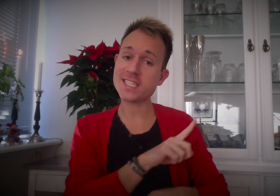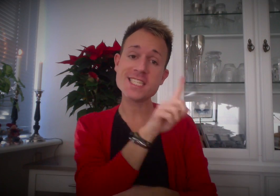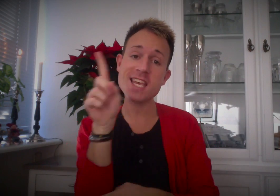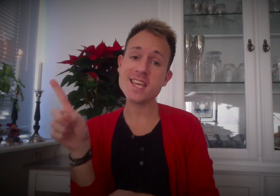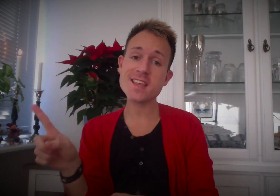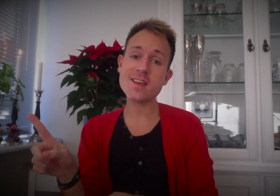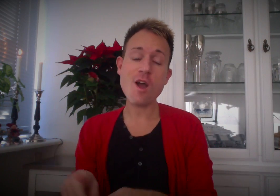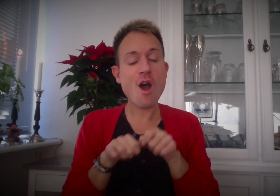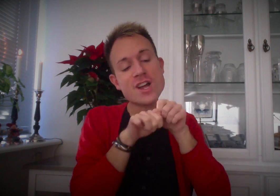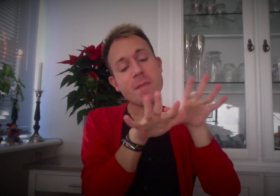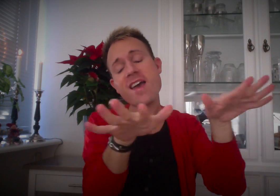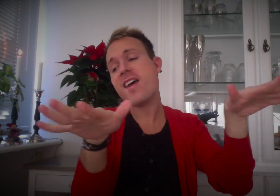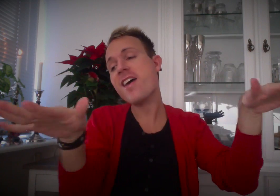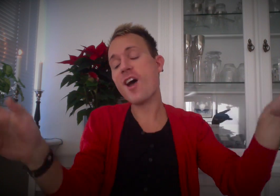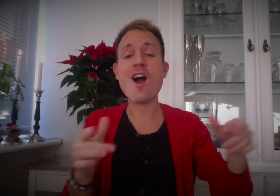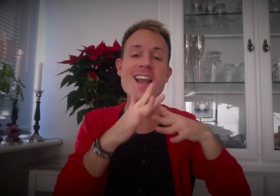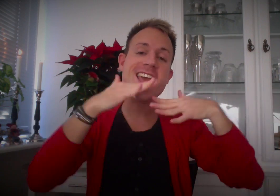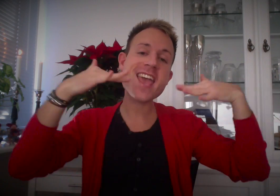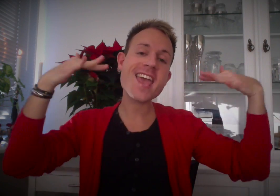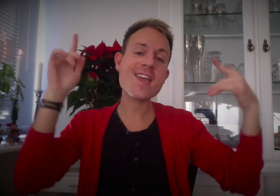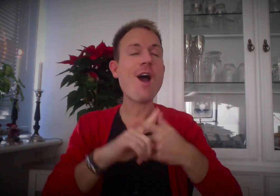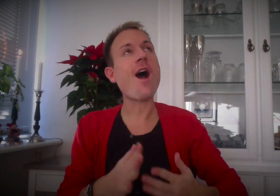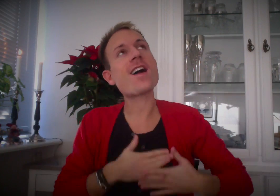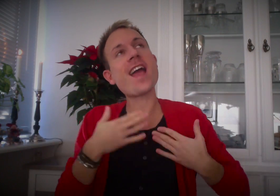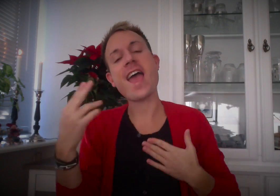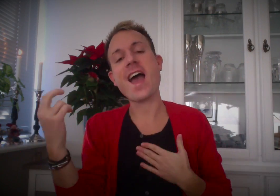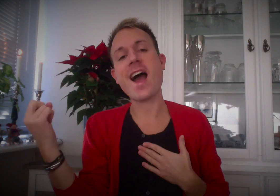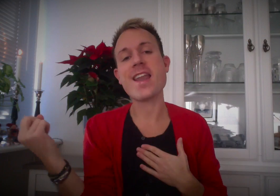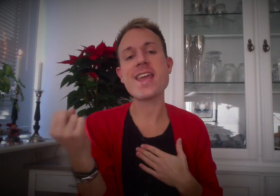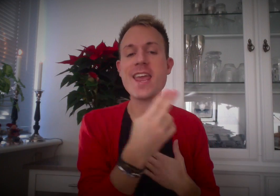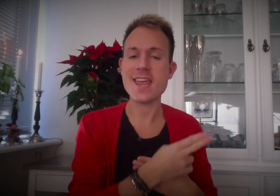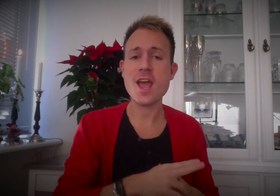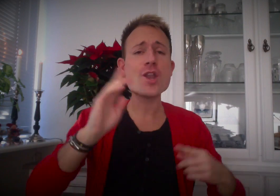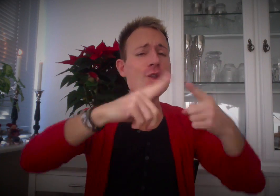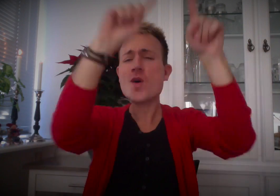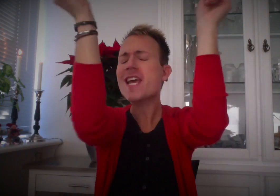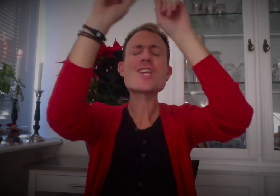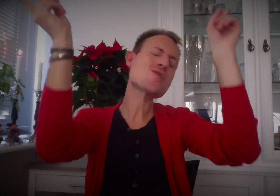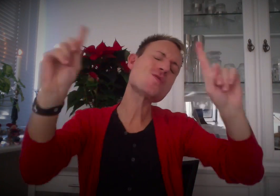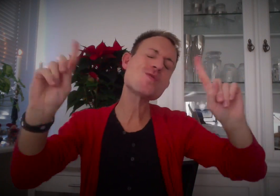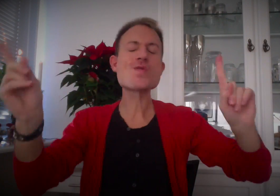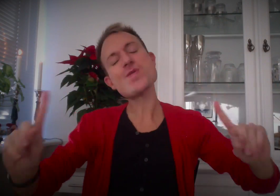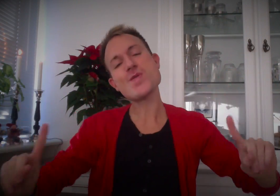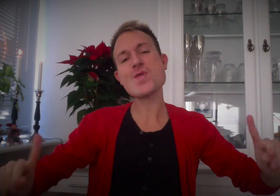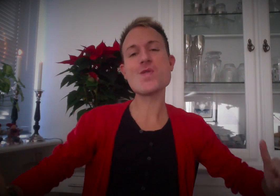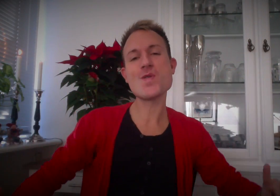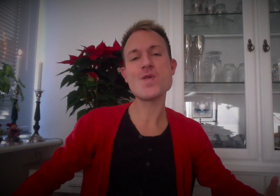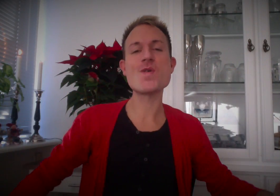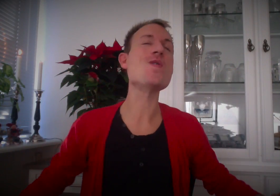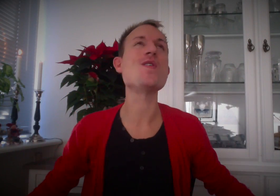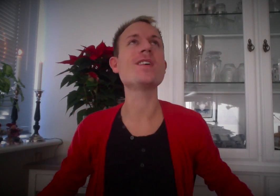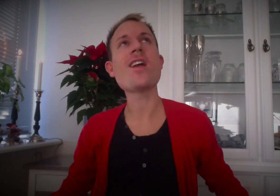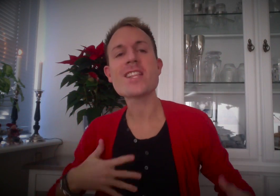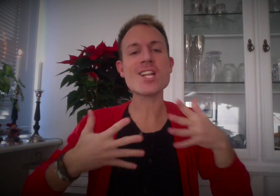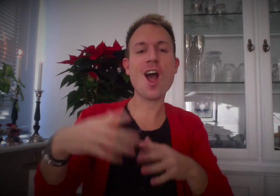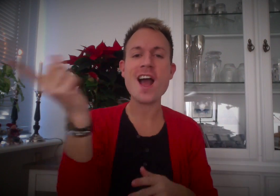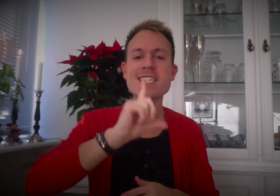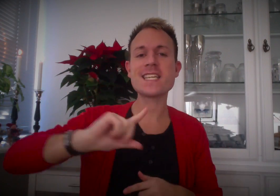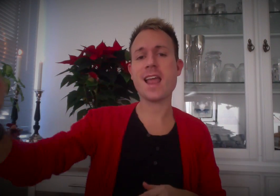tid Og spreder glæde og kærlighed Nu er jul, danser afsted